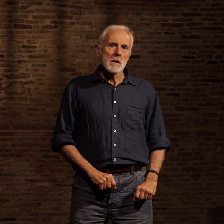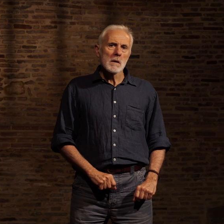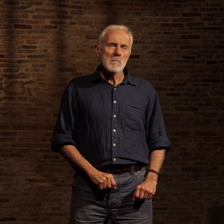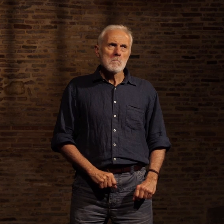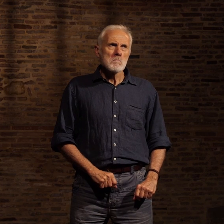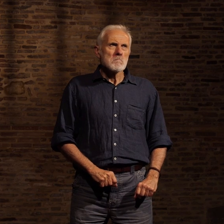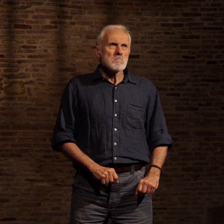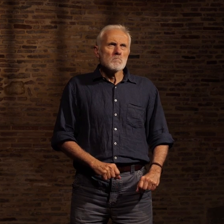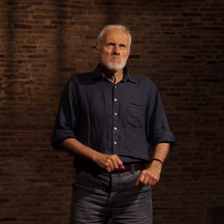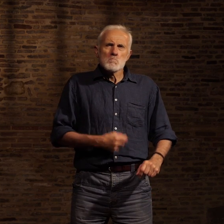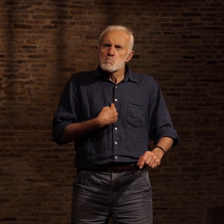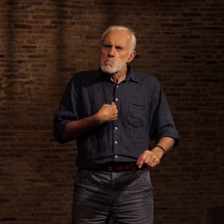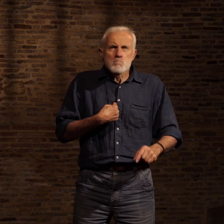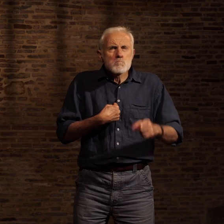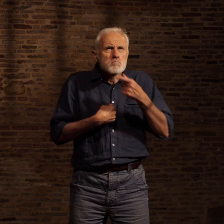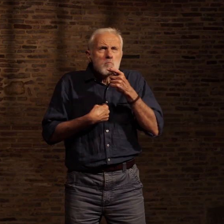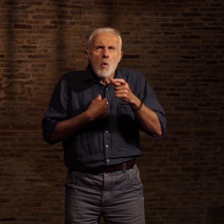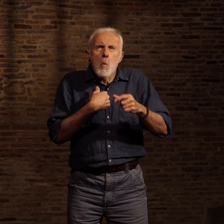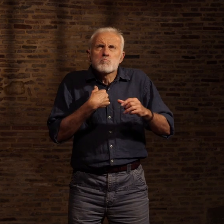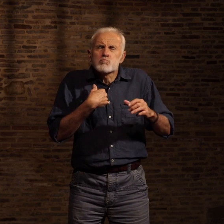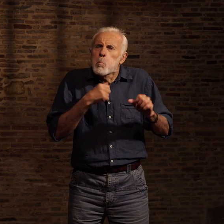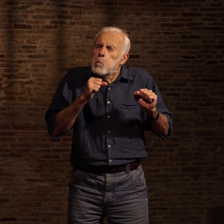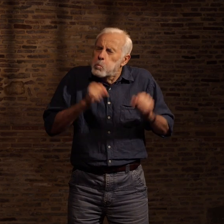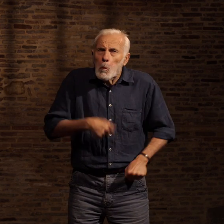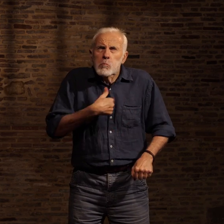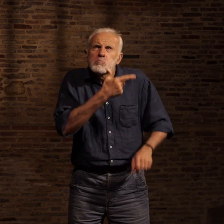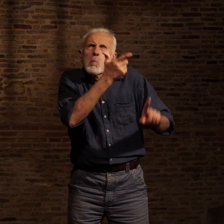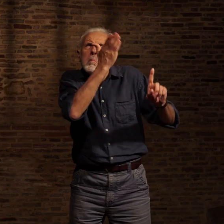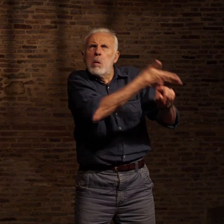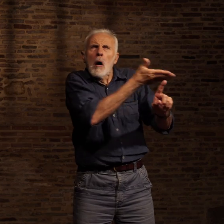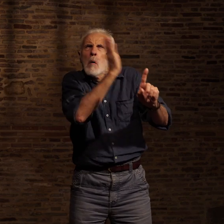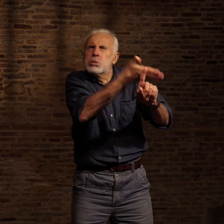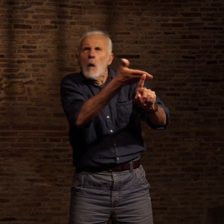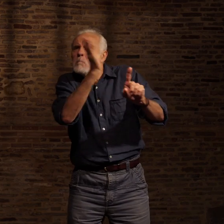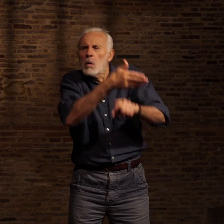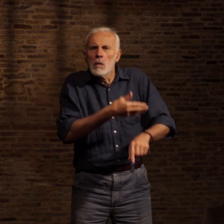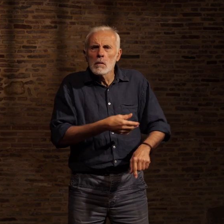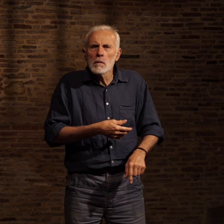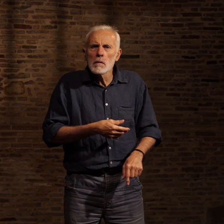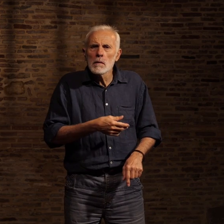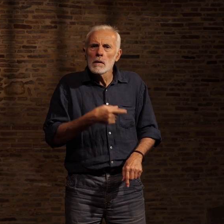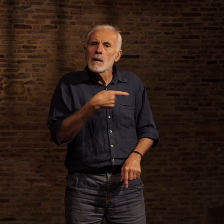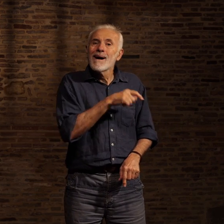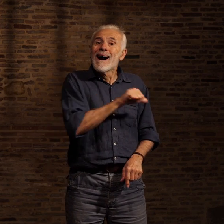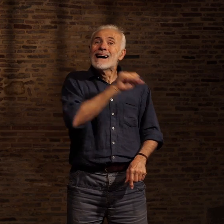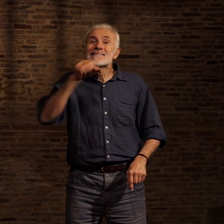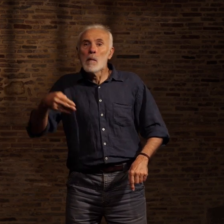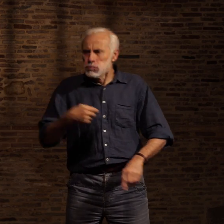« Merde ! Je pourrais tous les battre, ces nègres ! » Hassoun se retourna l'air irrité. « Je vois pourquoi tu n'ouvres pas